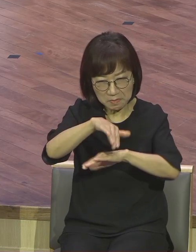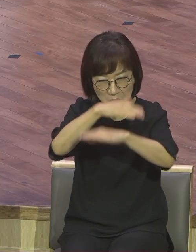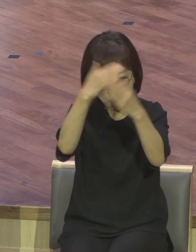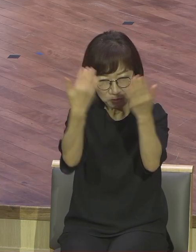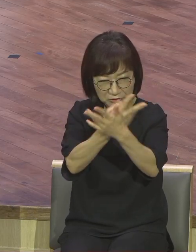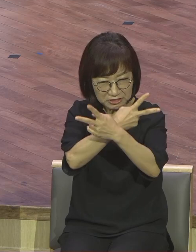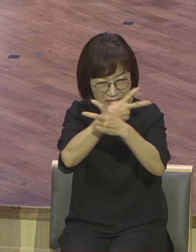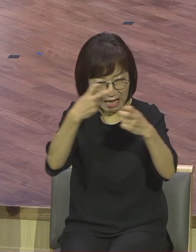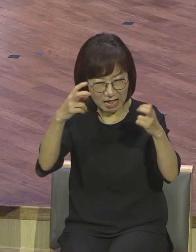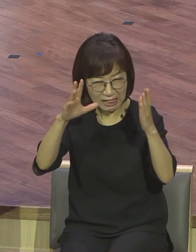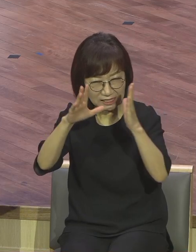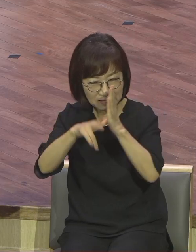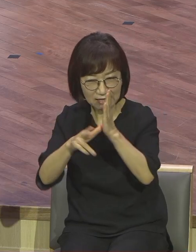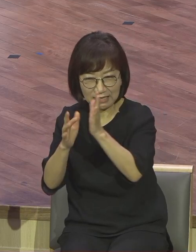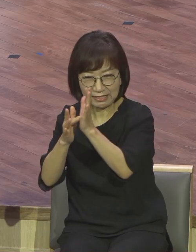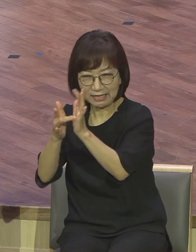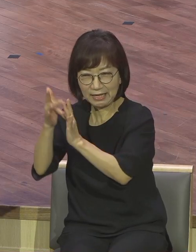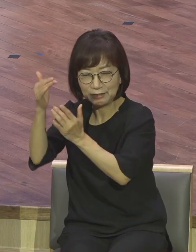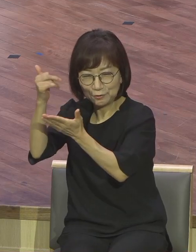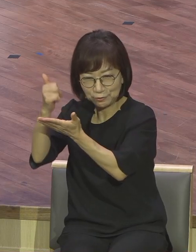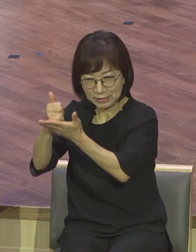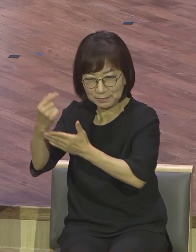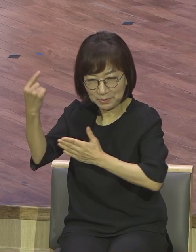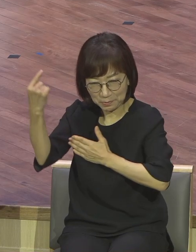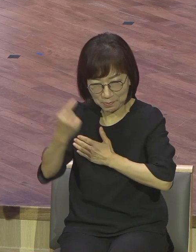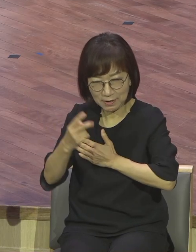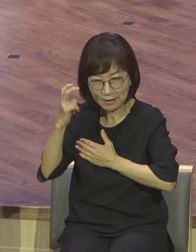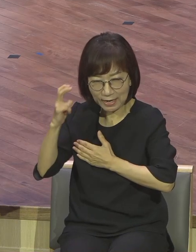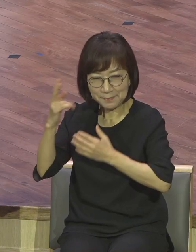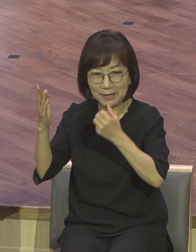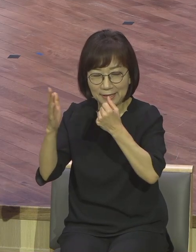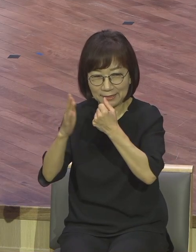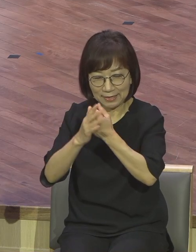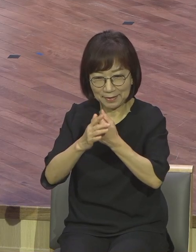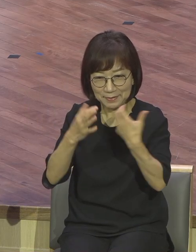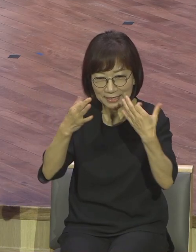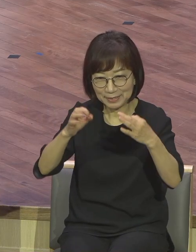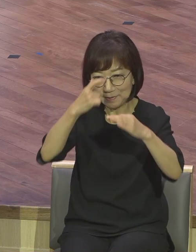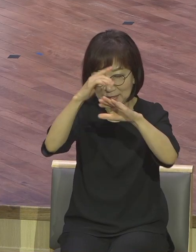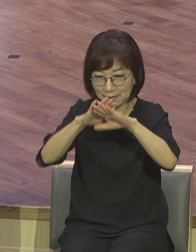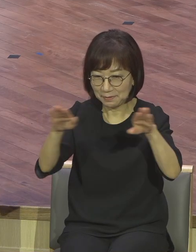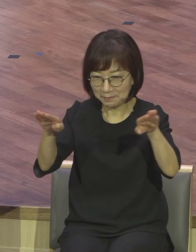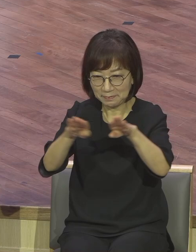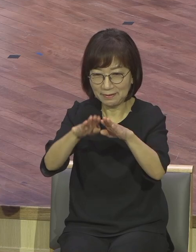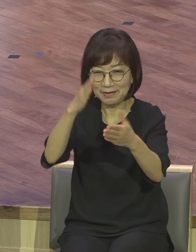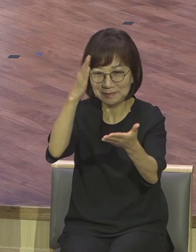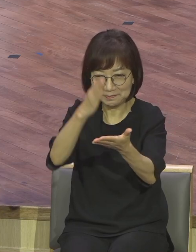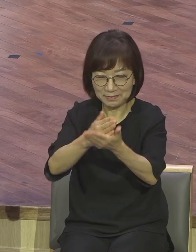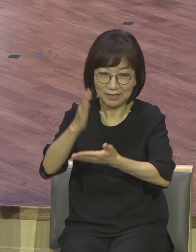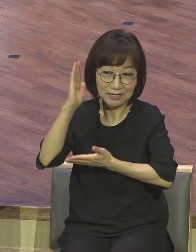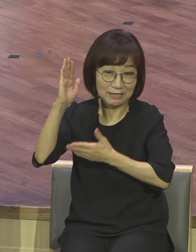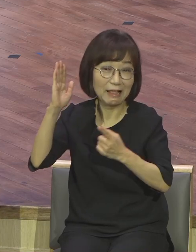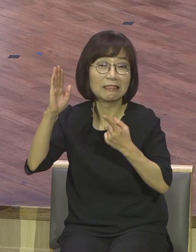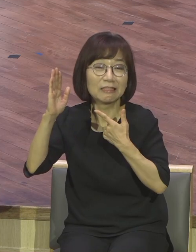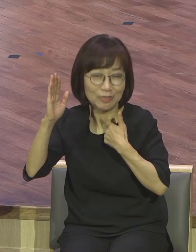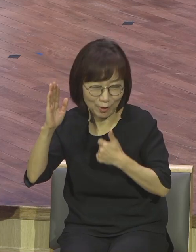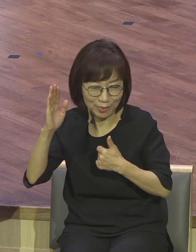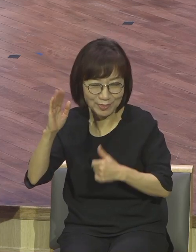그래서 심랏때 잘 나오나 이러더라고 심랏때 어떤 분은 또 수요일 날 온다 이러면